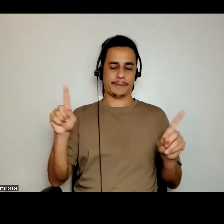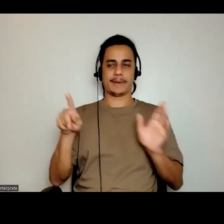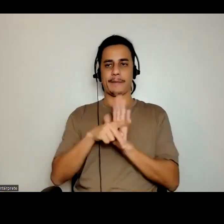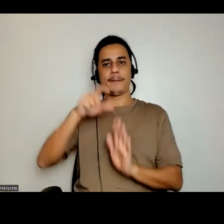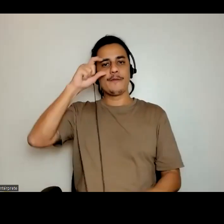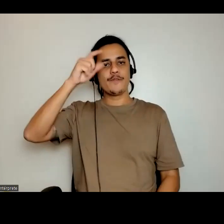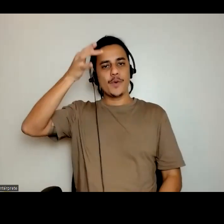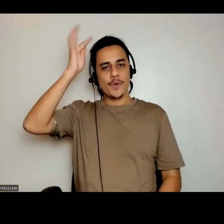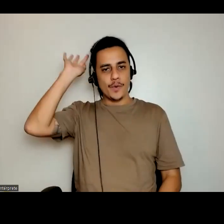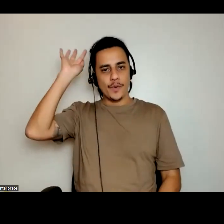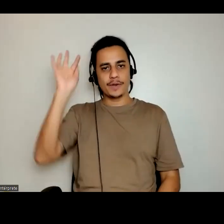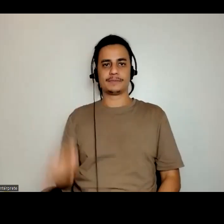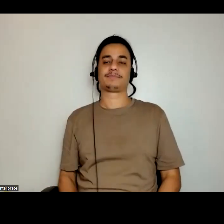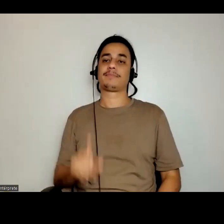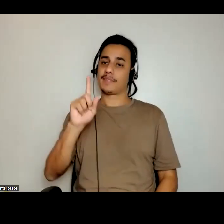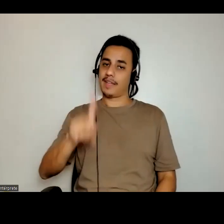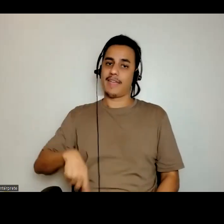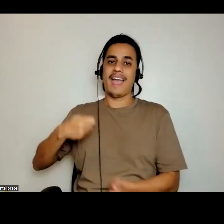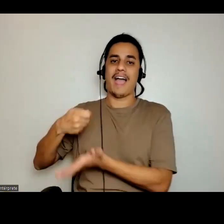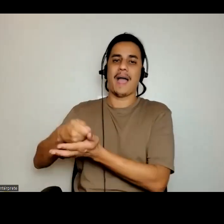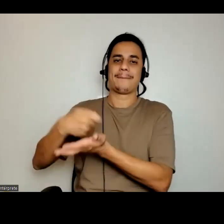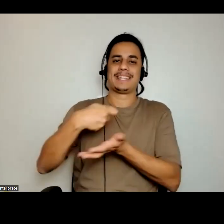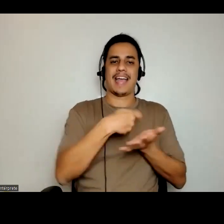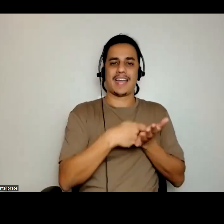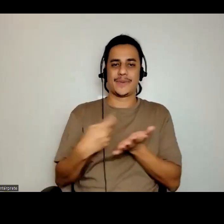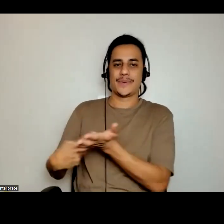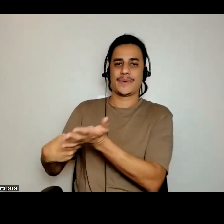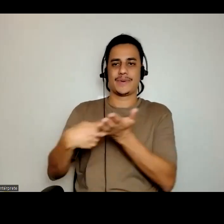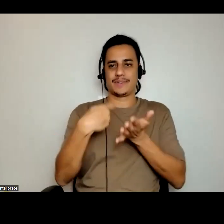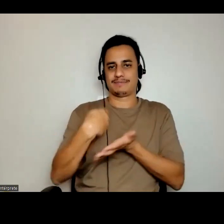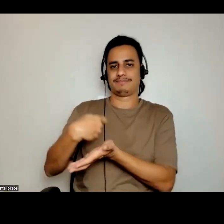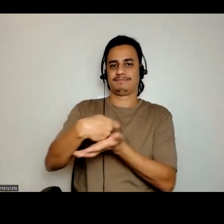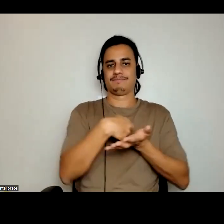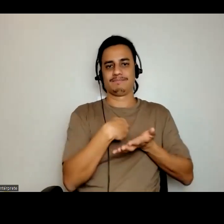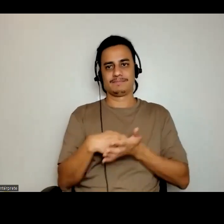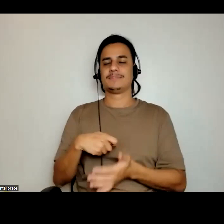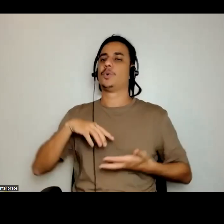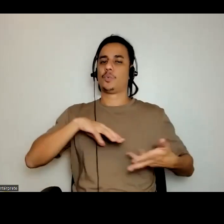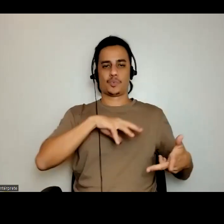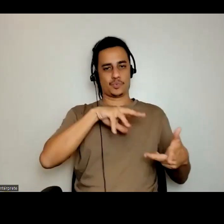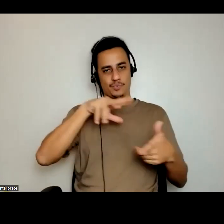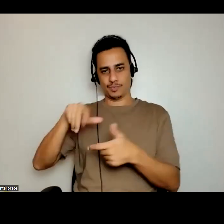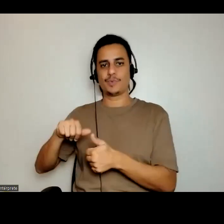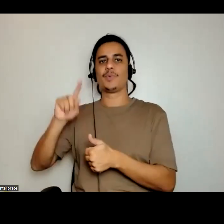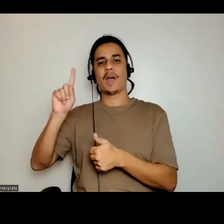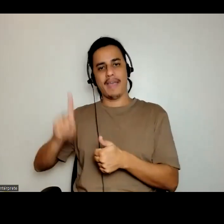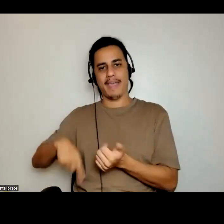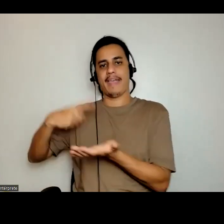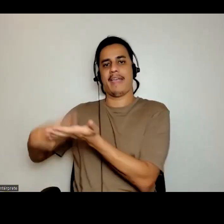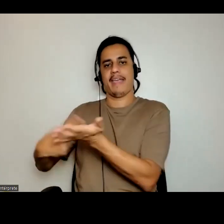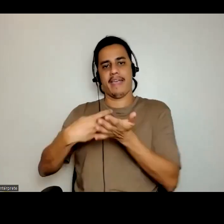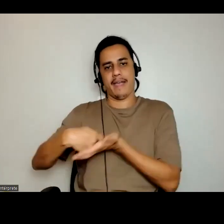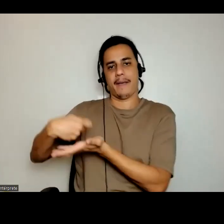É a arbitrariedade. O mundo é... Nós temos que assumir as nossas arbitrariedades.